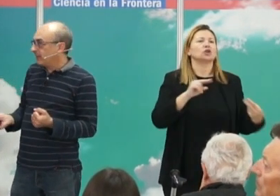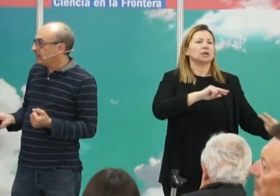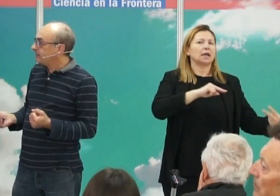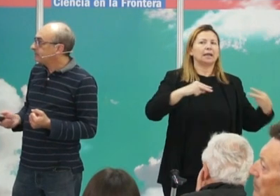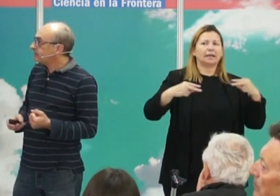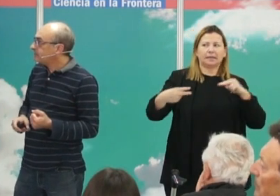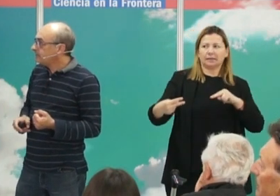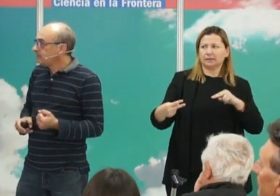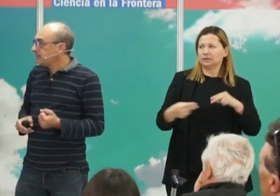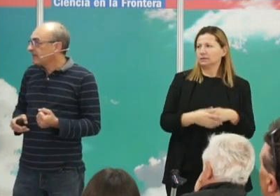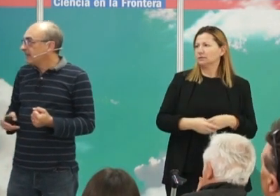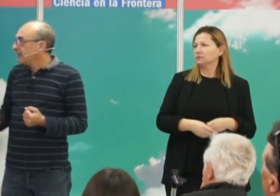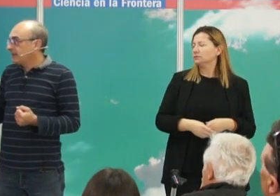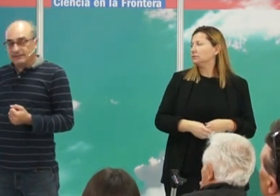la desigualdad.